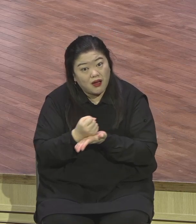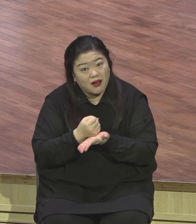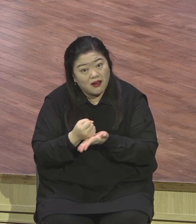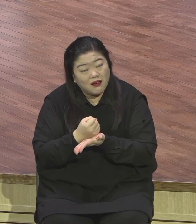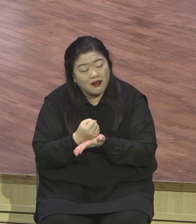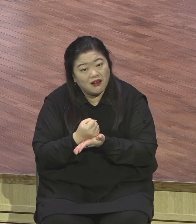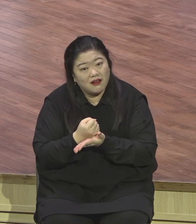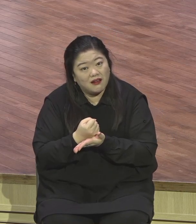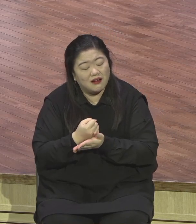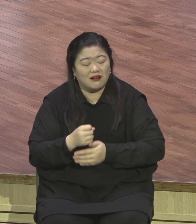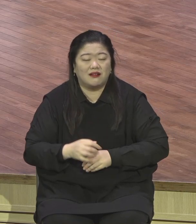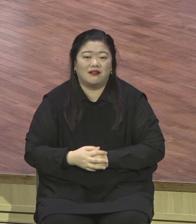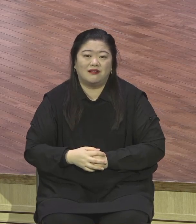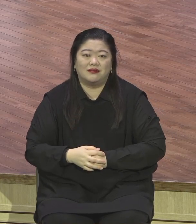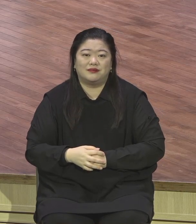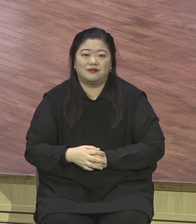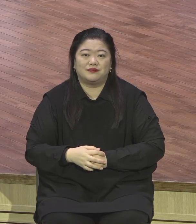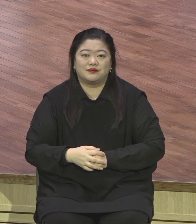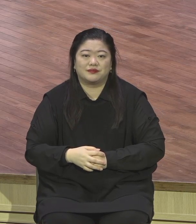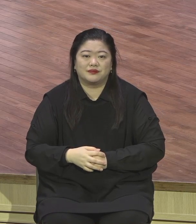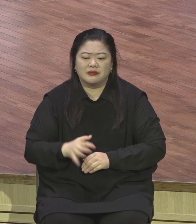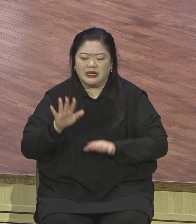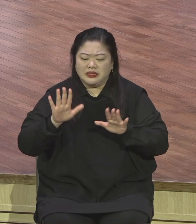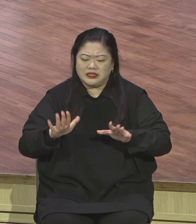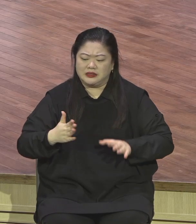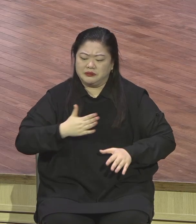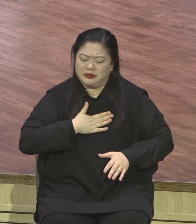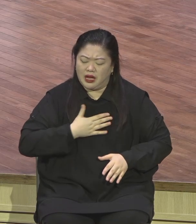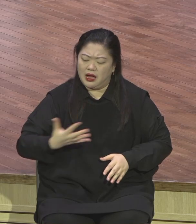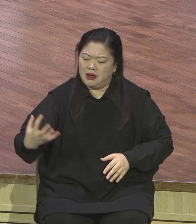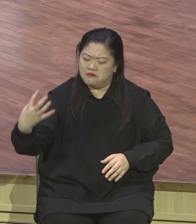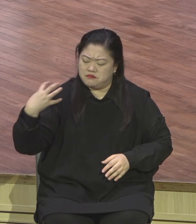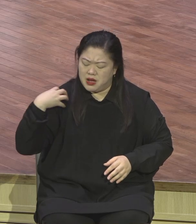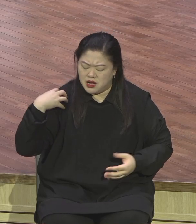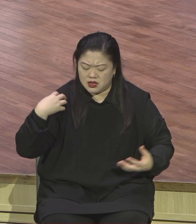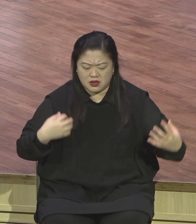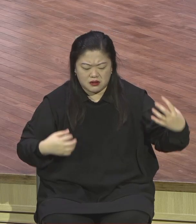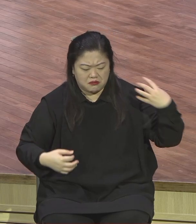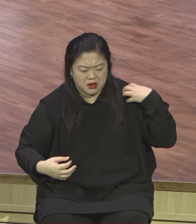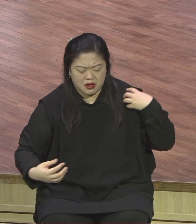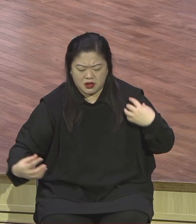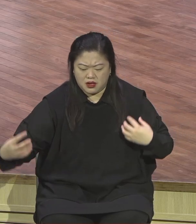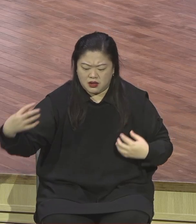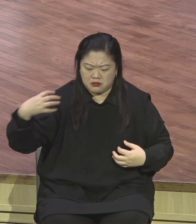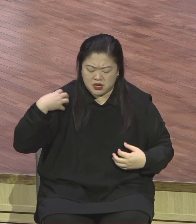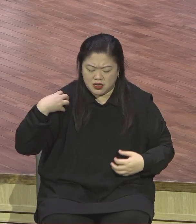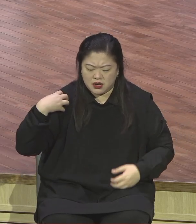무거운 짐의 무게감이 전해보다 더 그렇게 힘들 거예요.